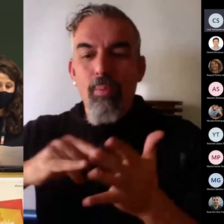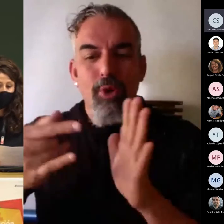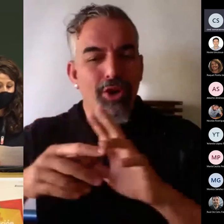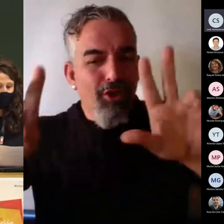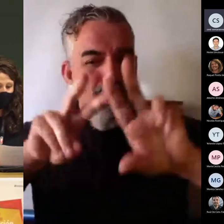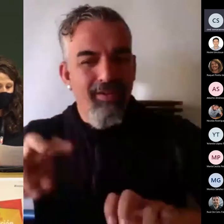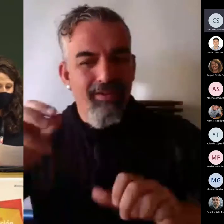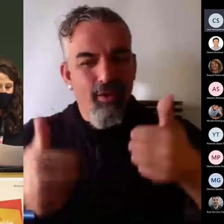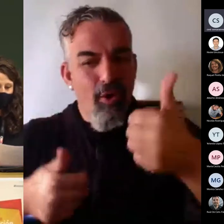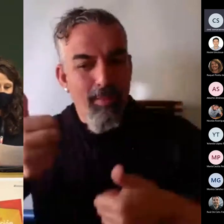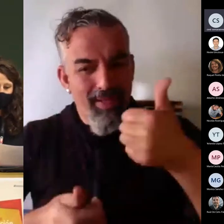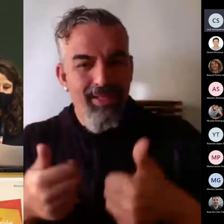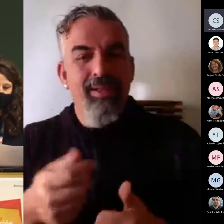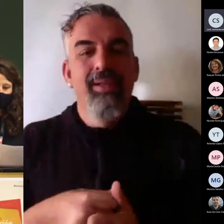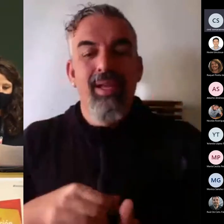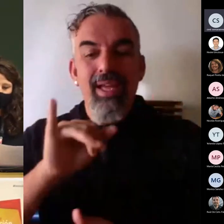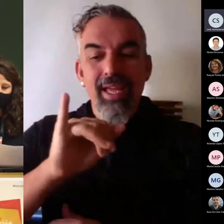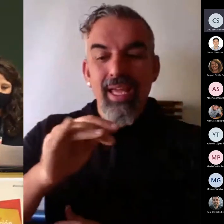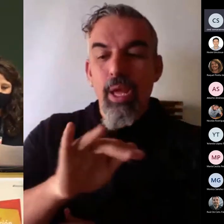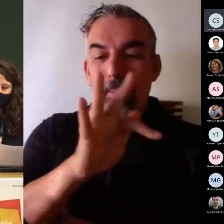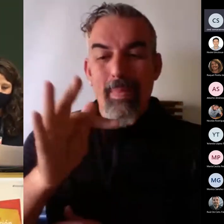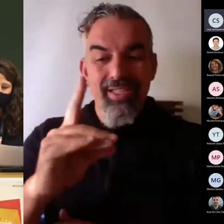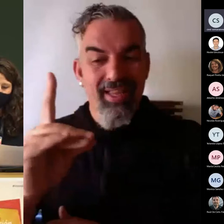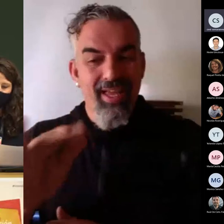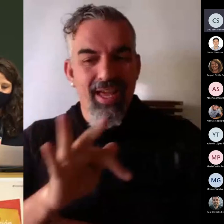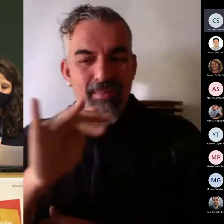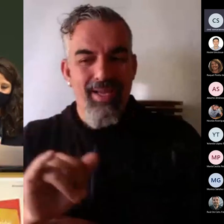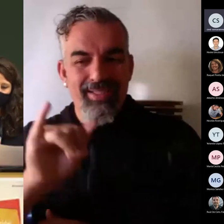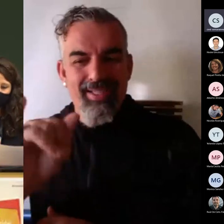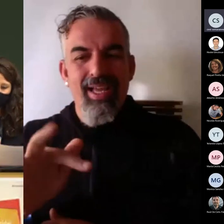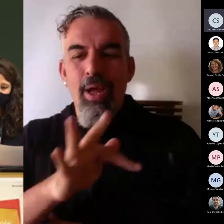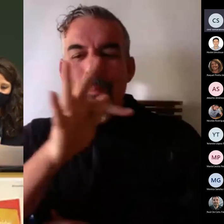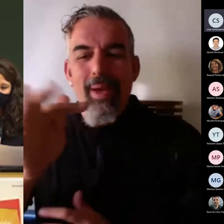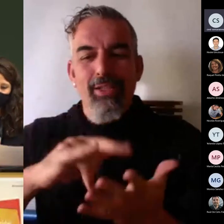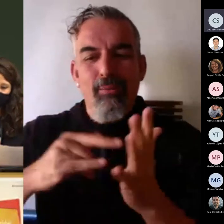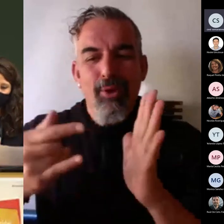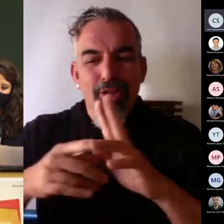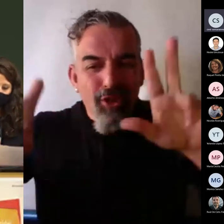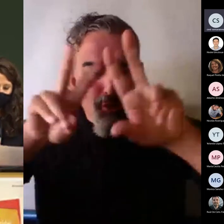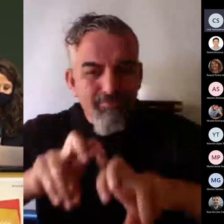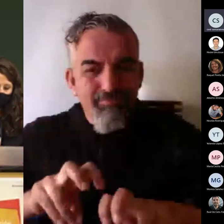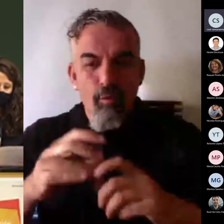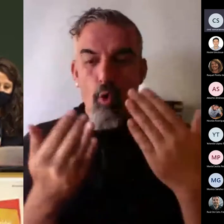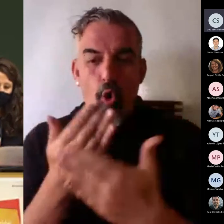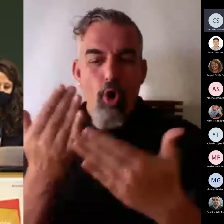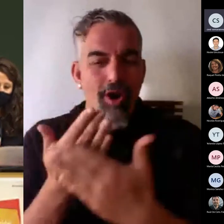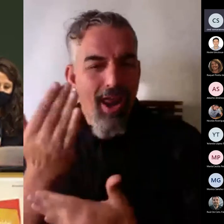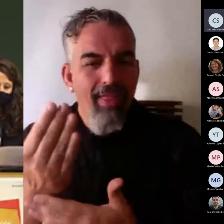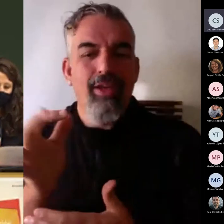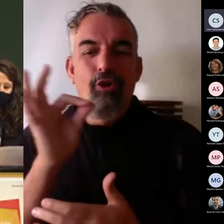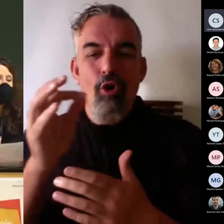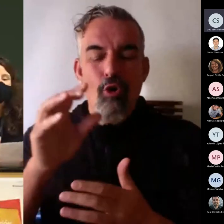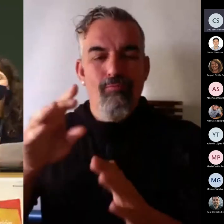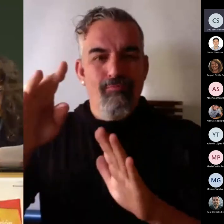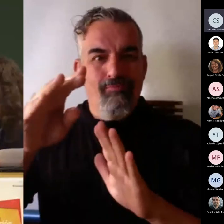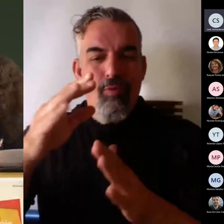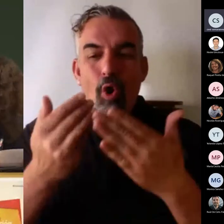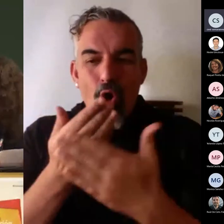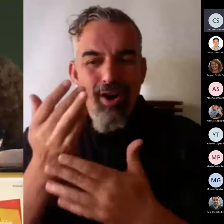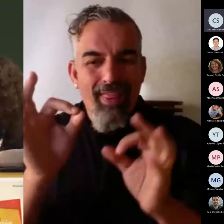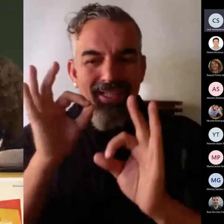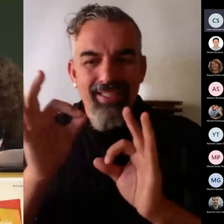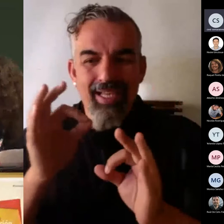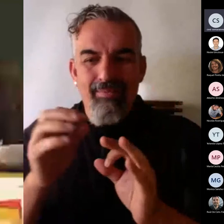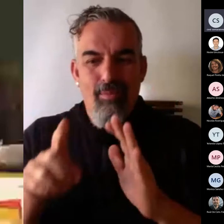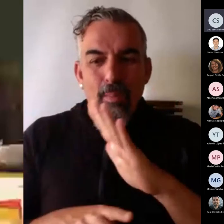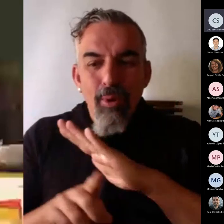ellos y más de Masú, y han hecho proyectos de innovación, siendo miembro de diversas jornadas y congresos de innovación. Muchas